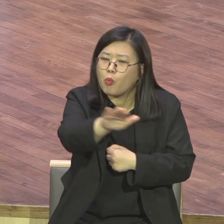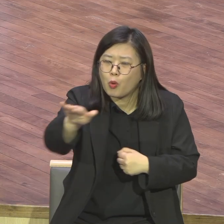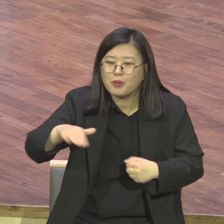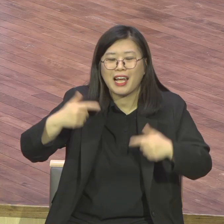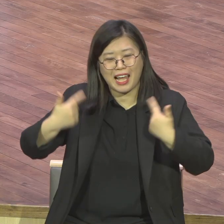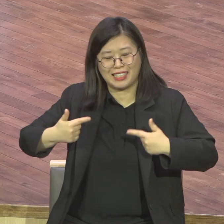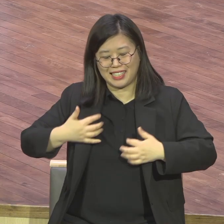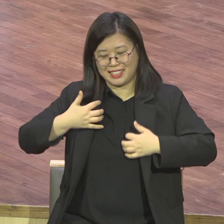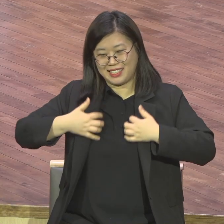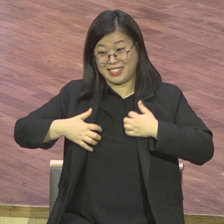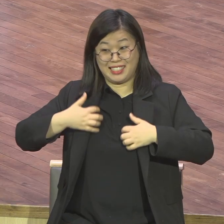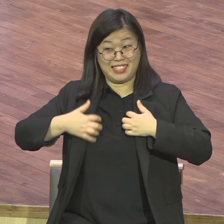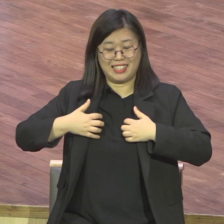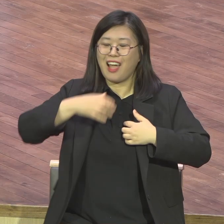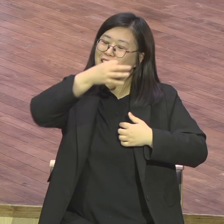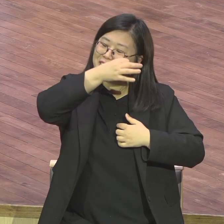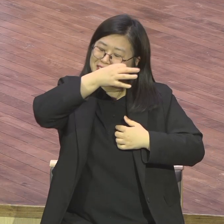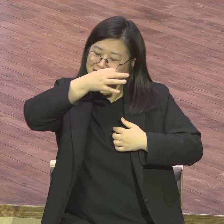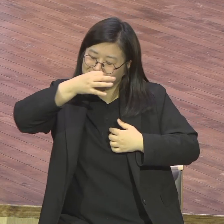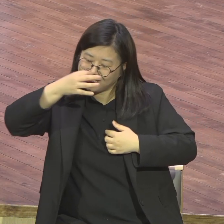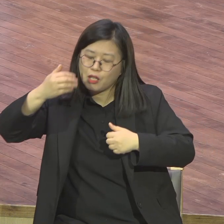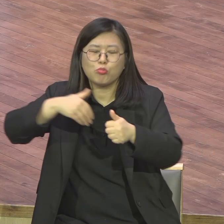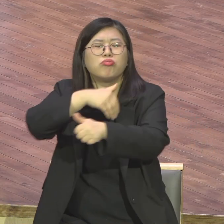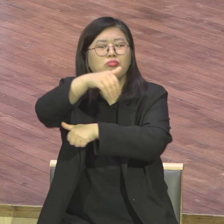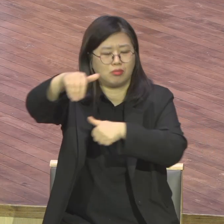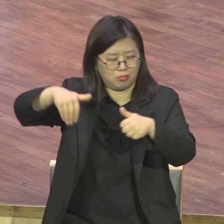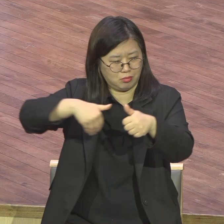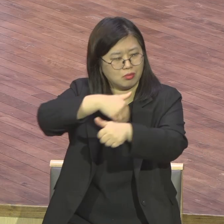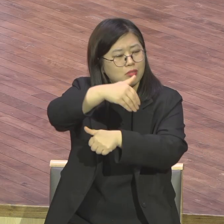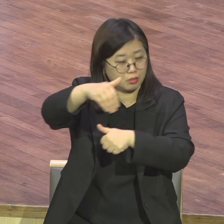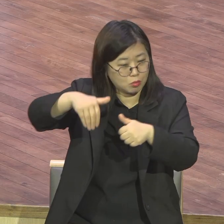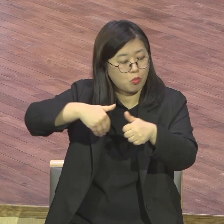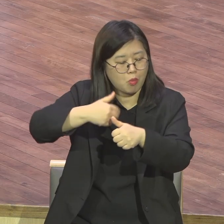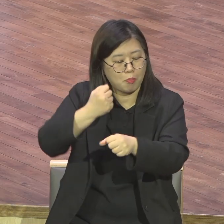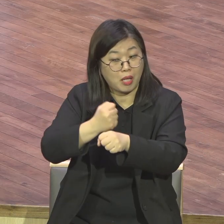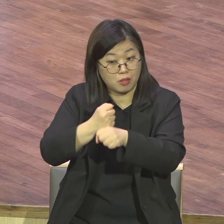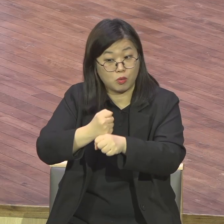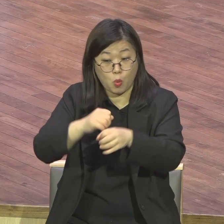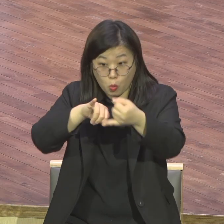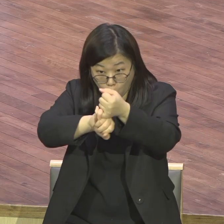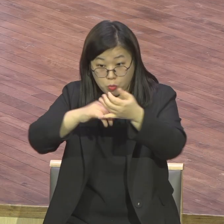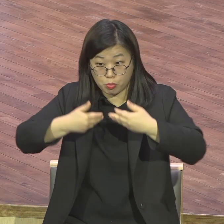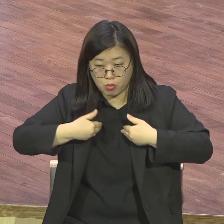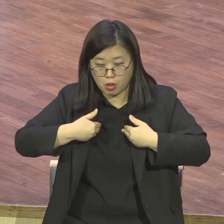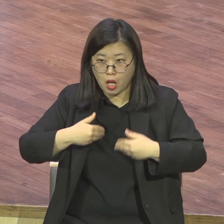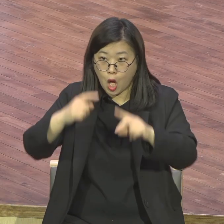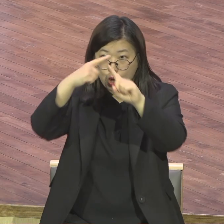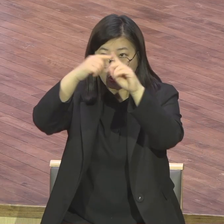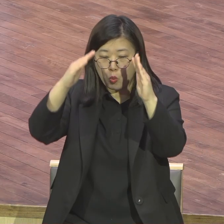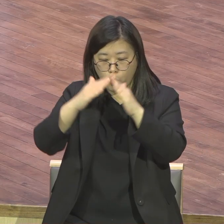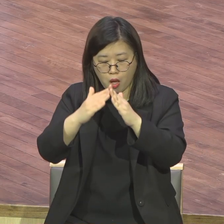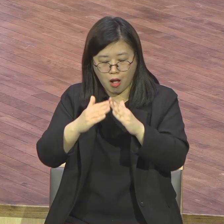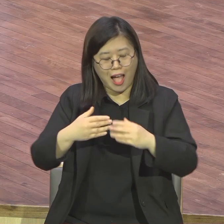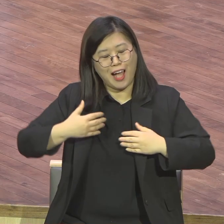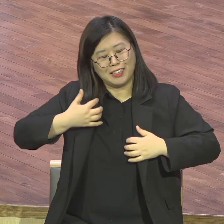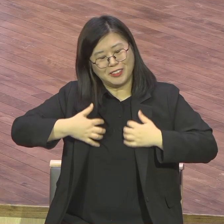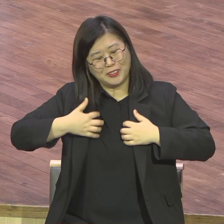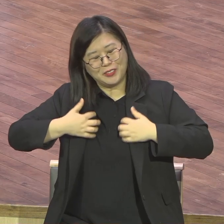교회가 무슨 분위기라고요? 잔치. 누가 주역 돼야 돼요? 중직자 내가 돼야 돼요.